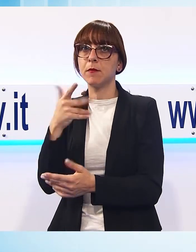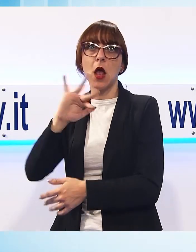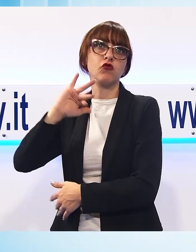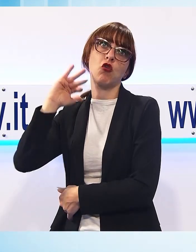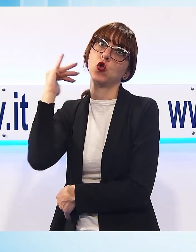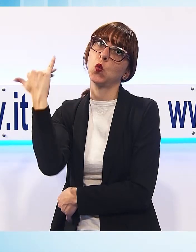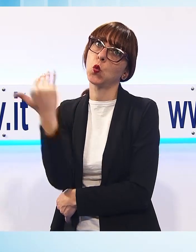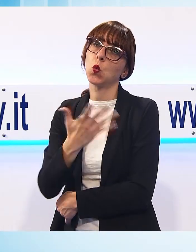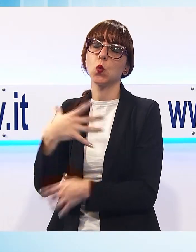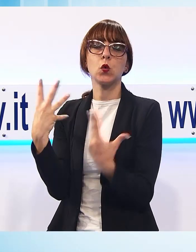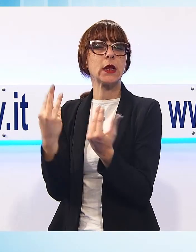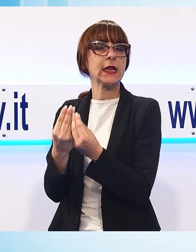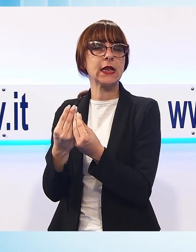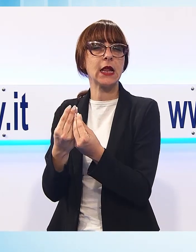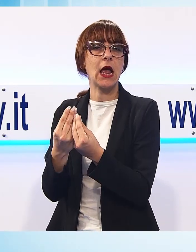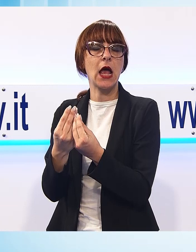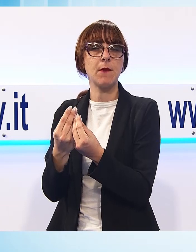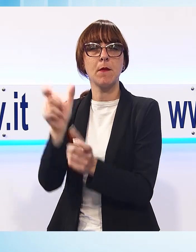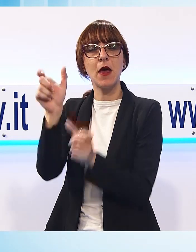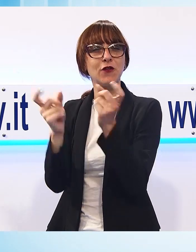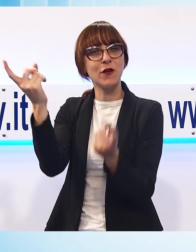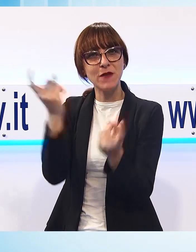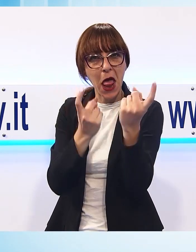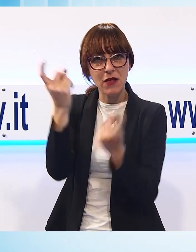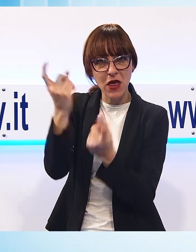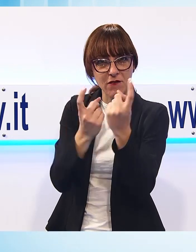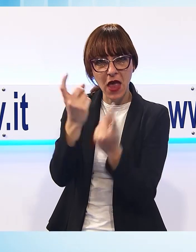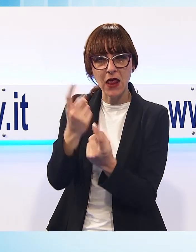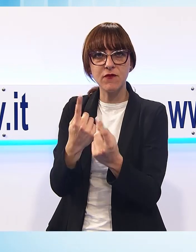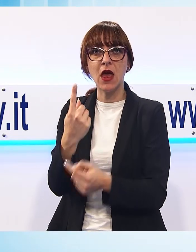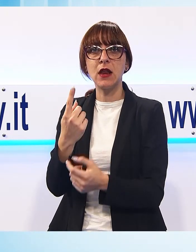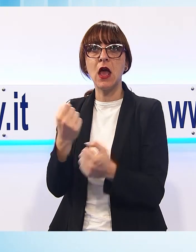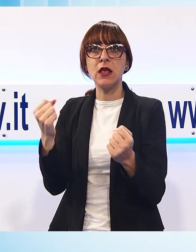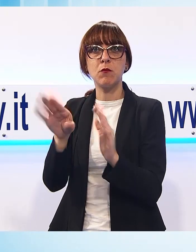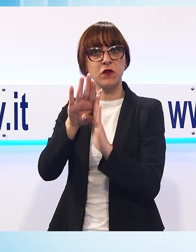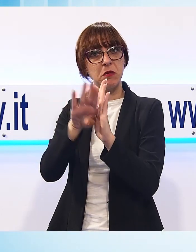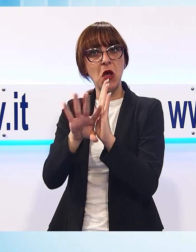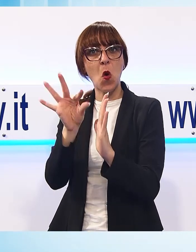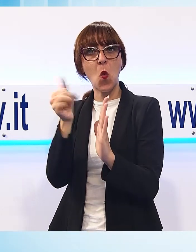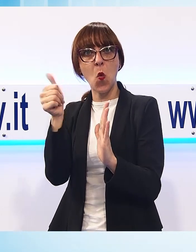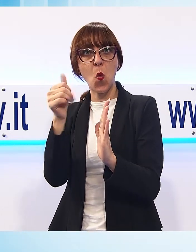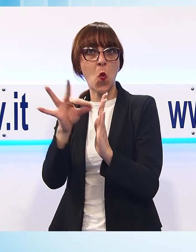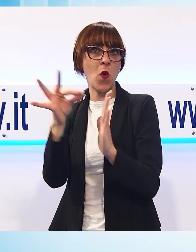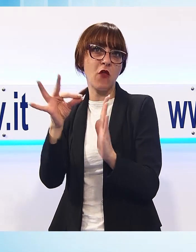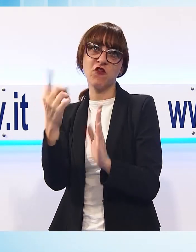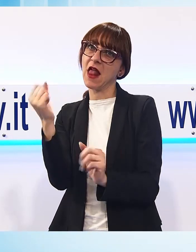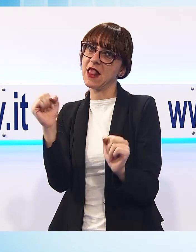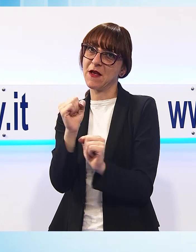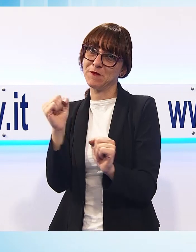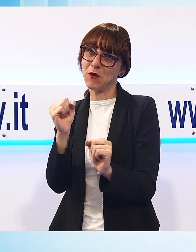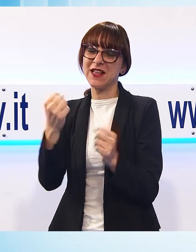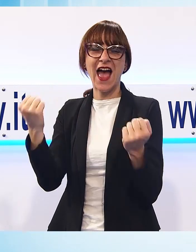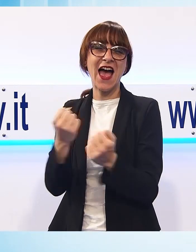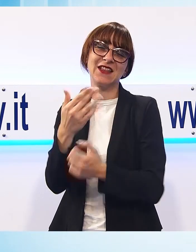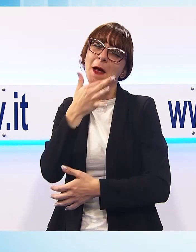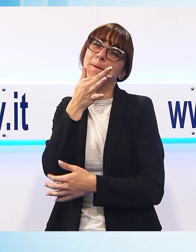'insieme, tutte le persone che sono venute qui da noi, che si sono proposti, che veramente vedi la gioia,